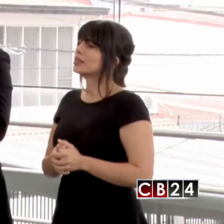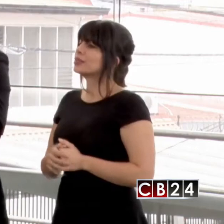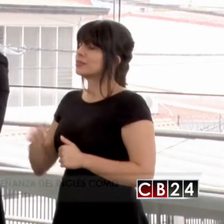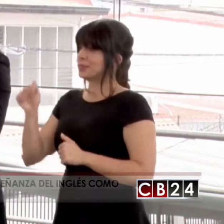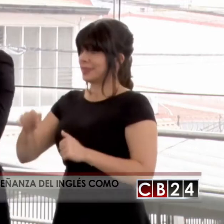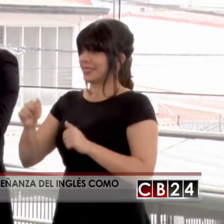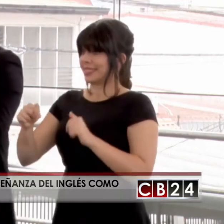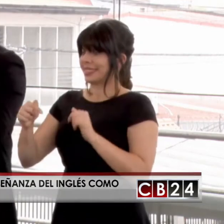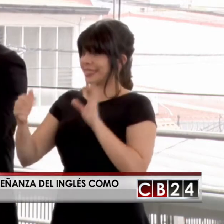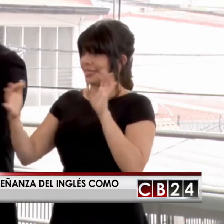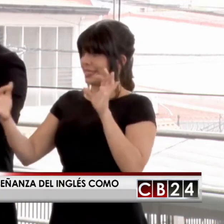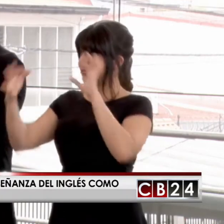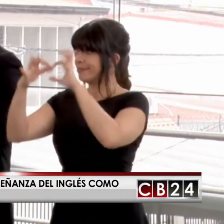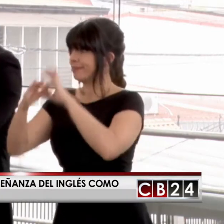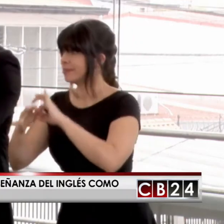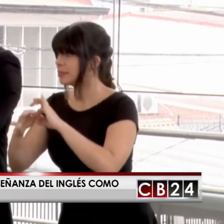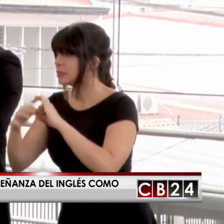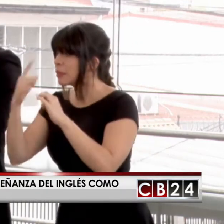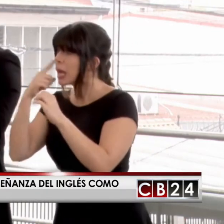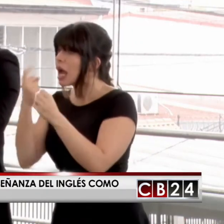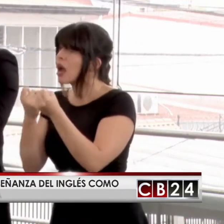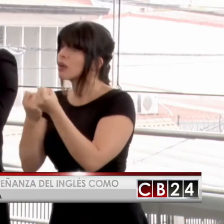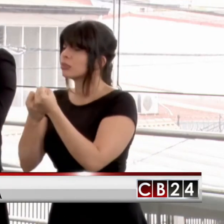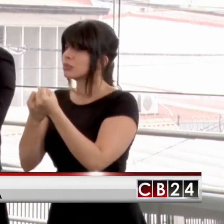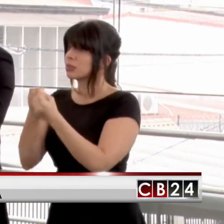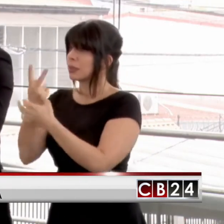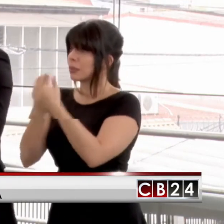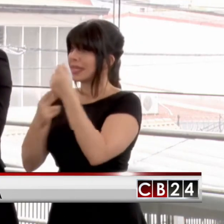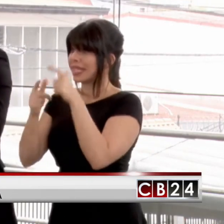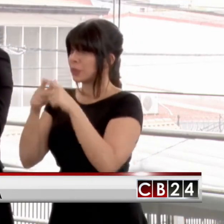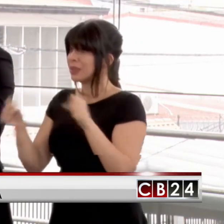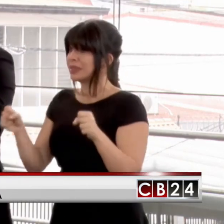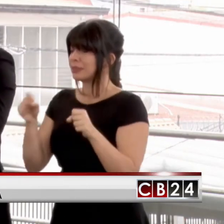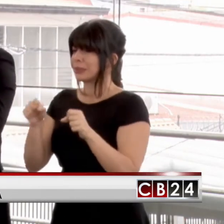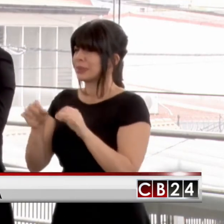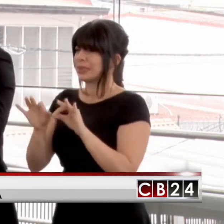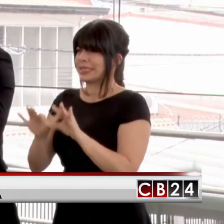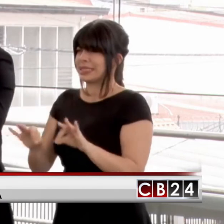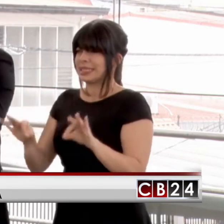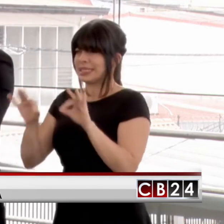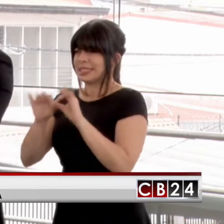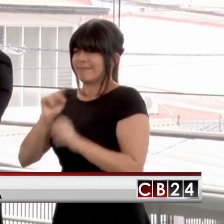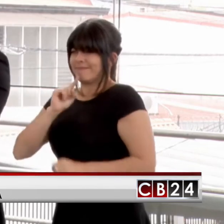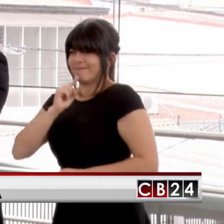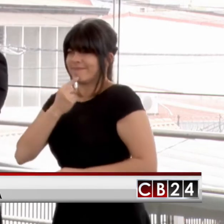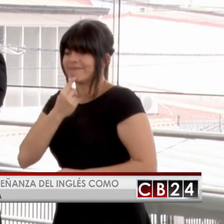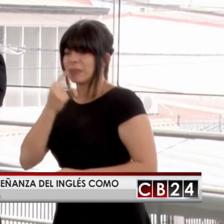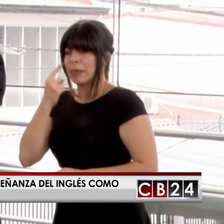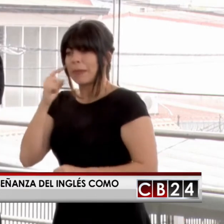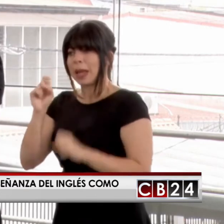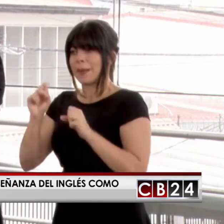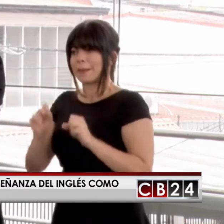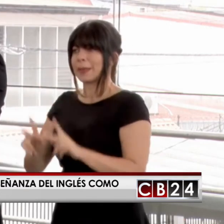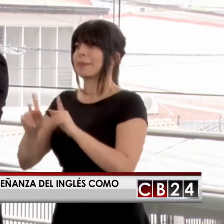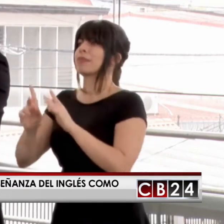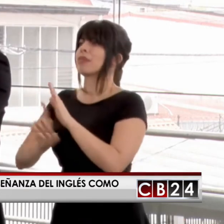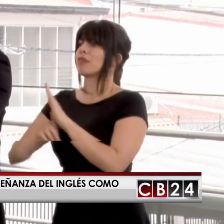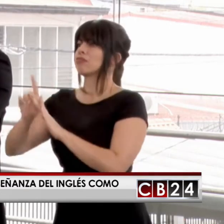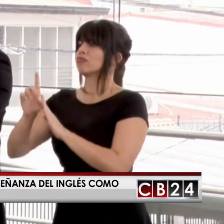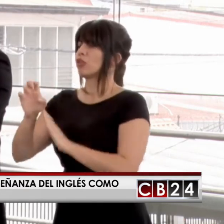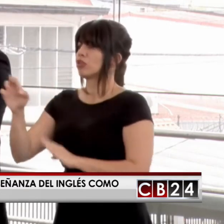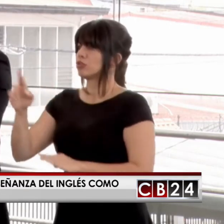Esta alianza para el bilingüismo es crítica para el desarrollo de Costa Rica.